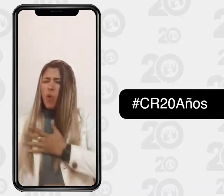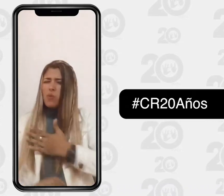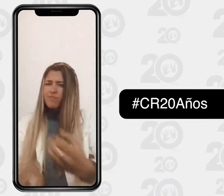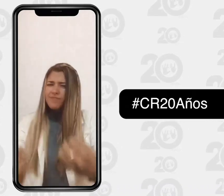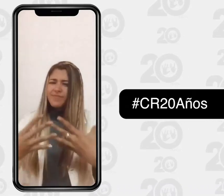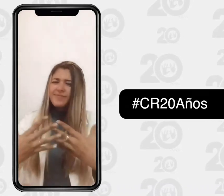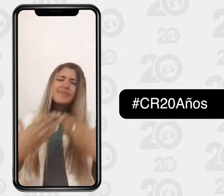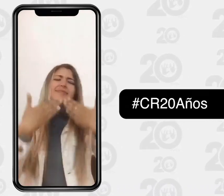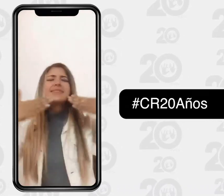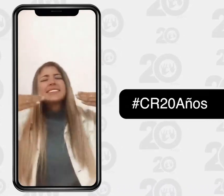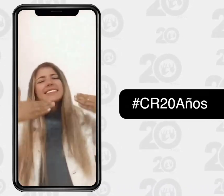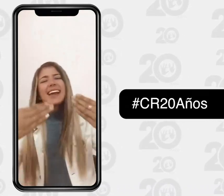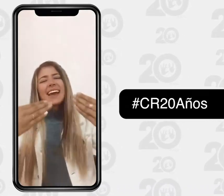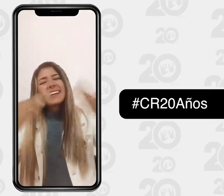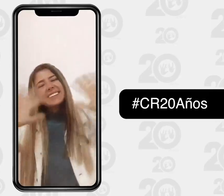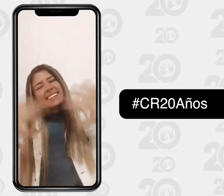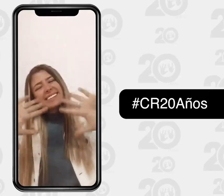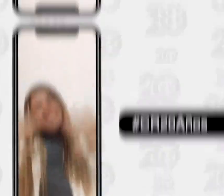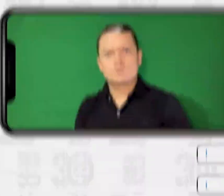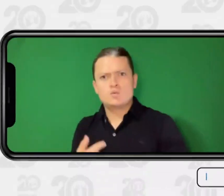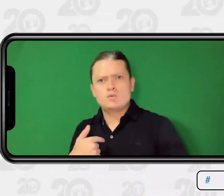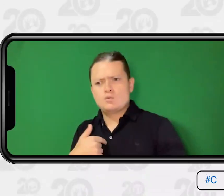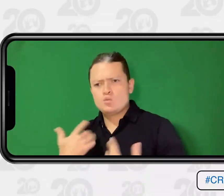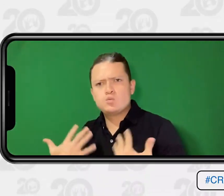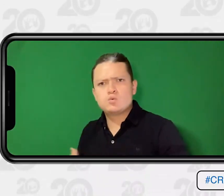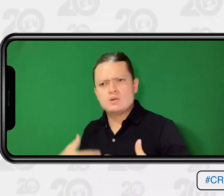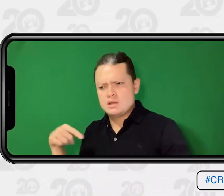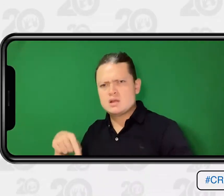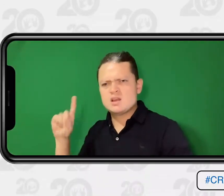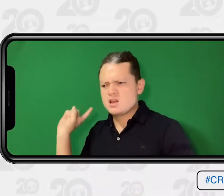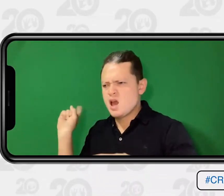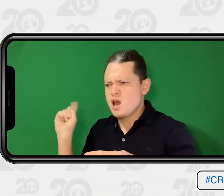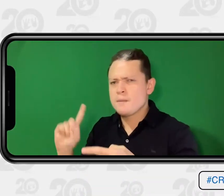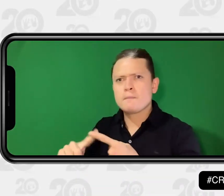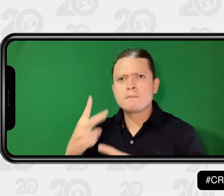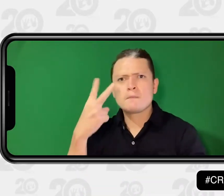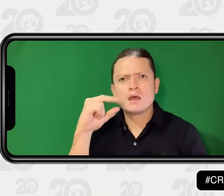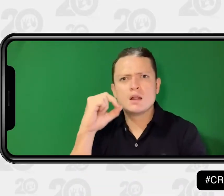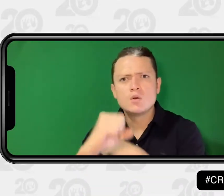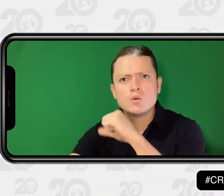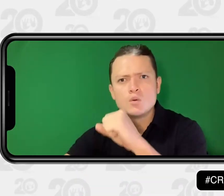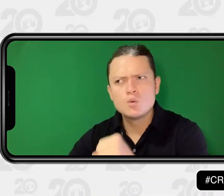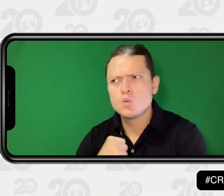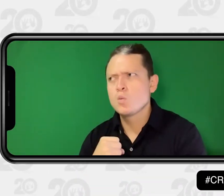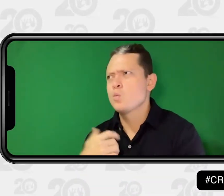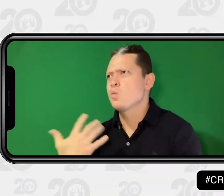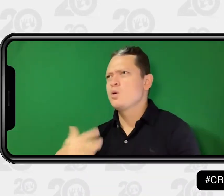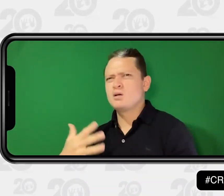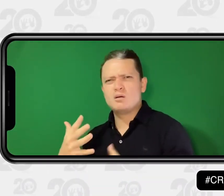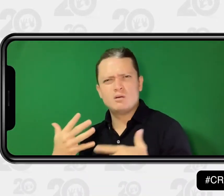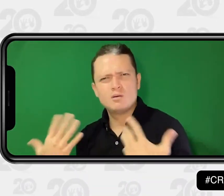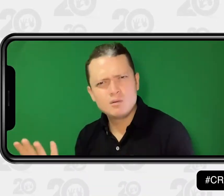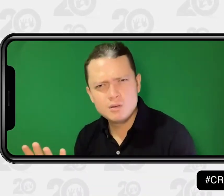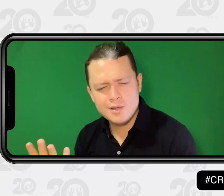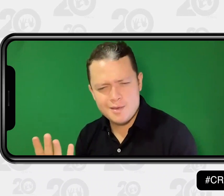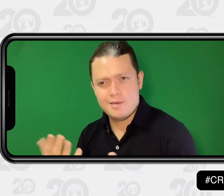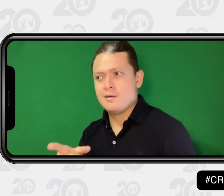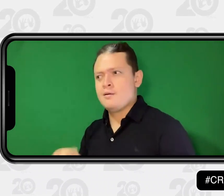agradecemos ese trabajo tan duro y el esfuerzo y la oportunidad que nos dan. Wow, 20 años del Centro de